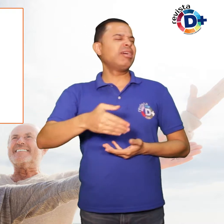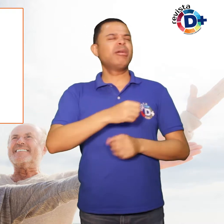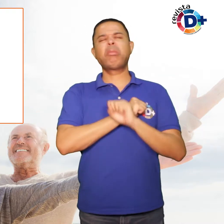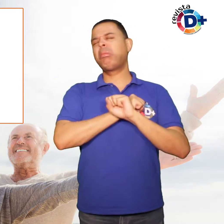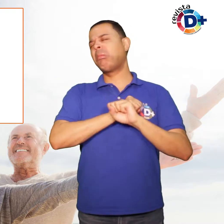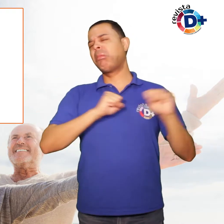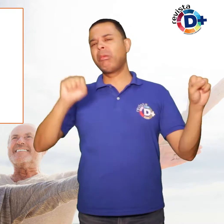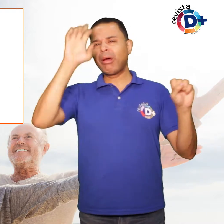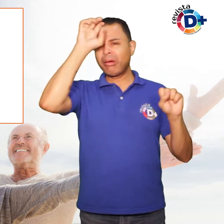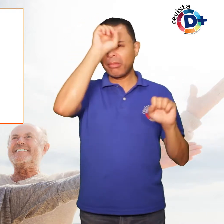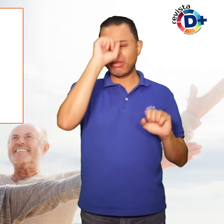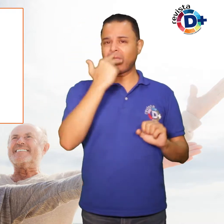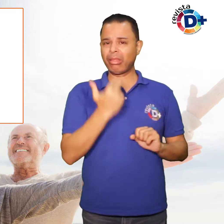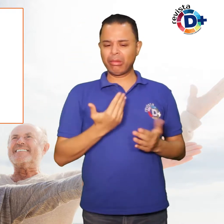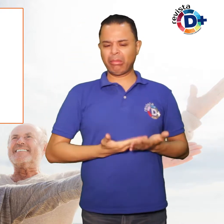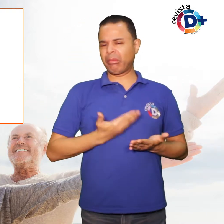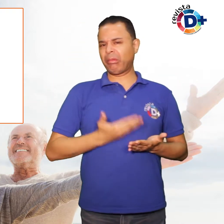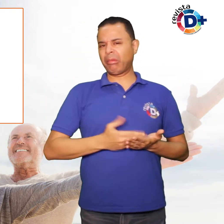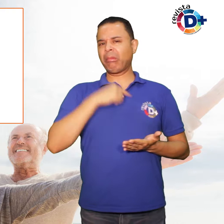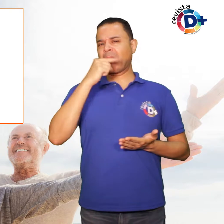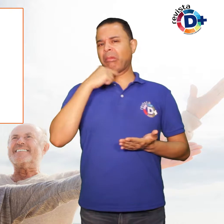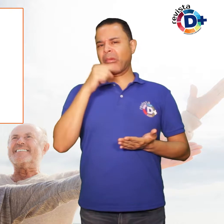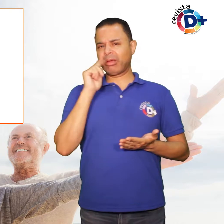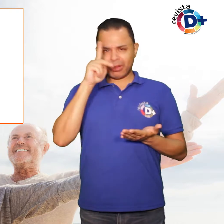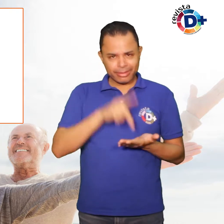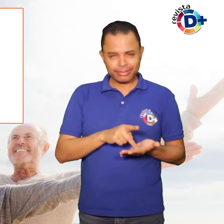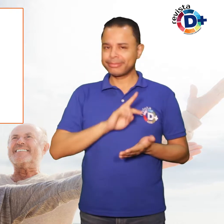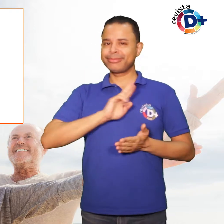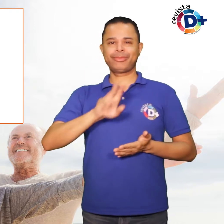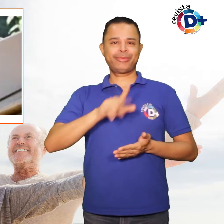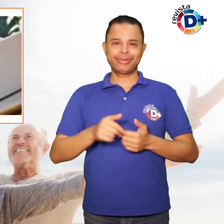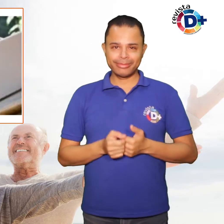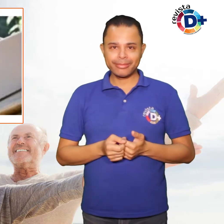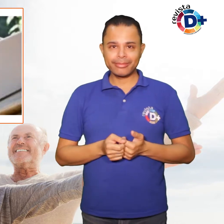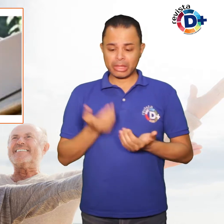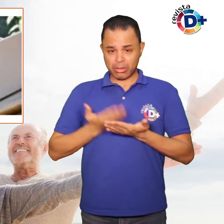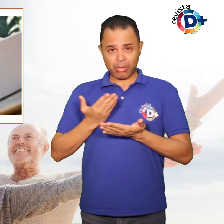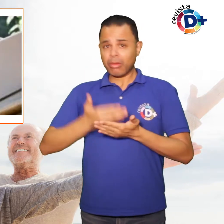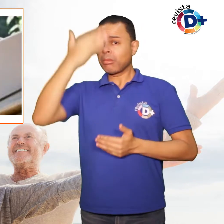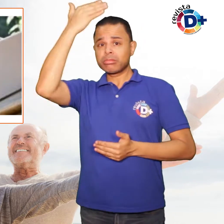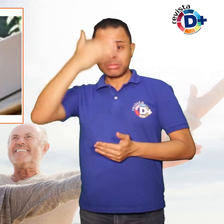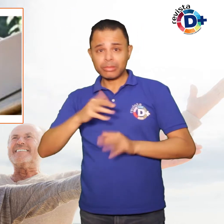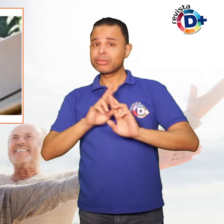fica muito difícil ou até impossível aprender um novo idioma. Porém, para a ciência, além de completamente